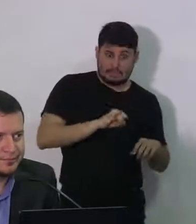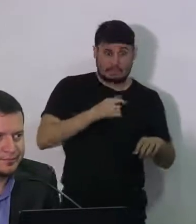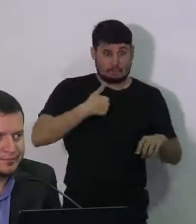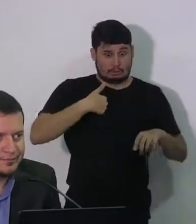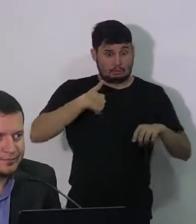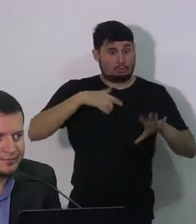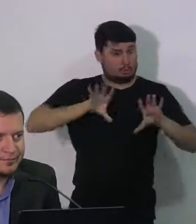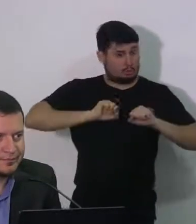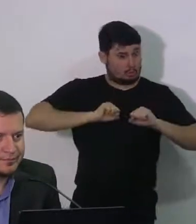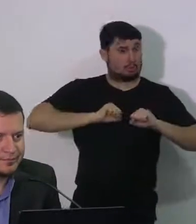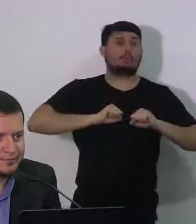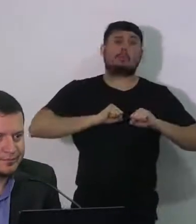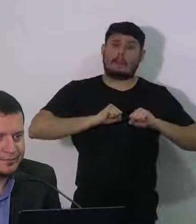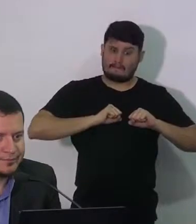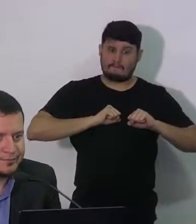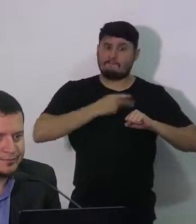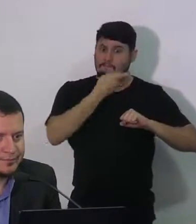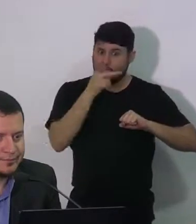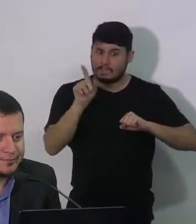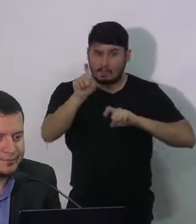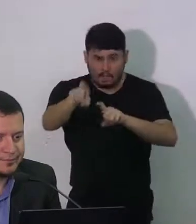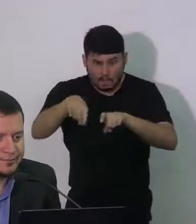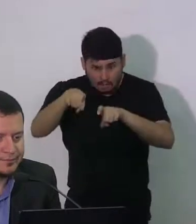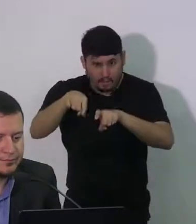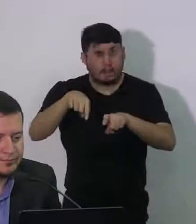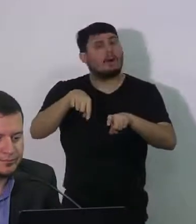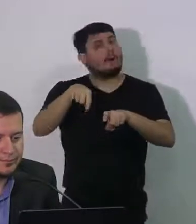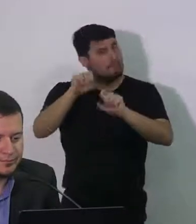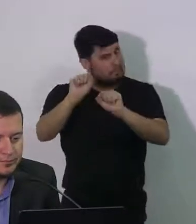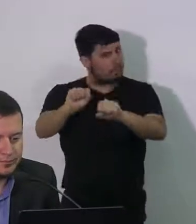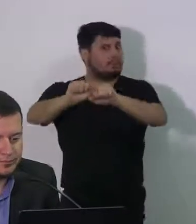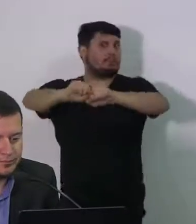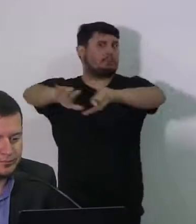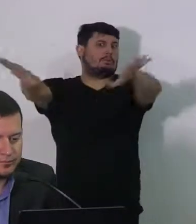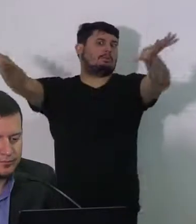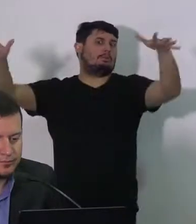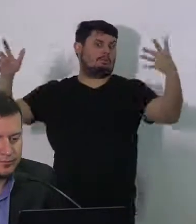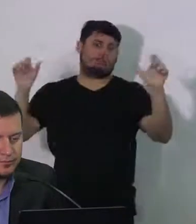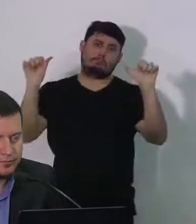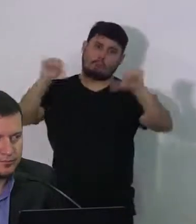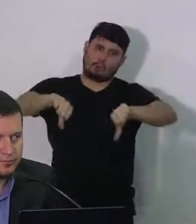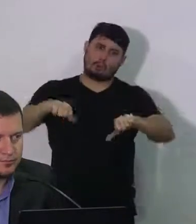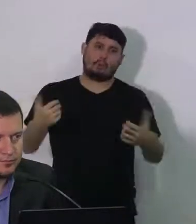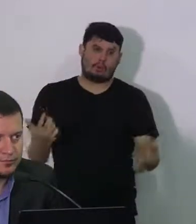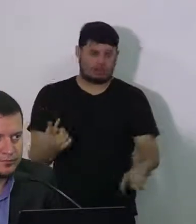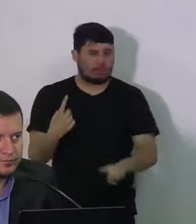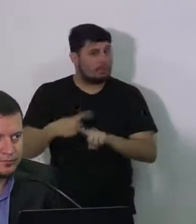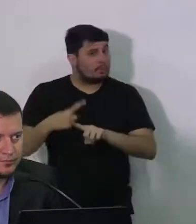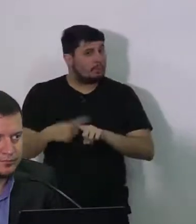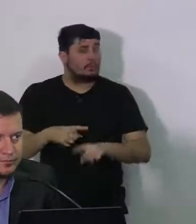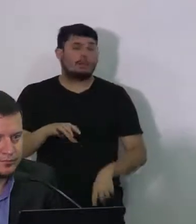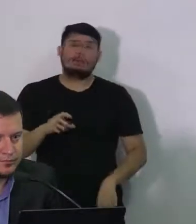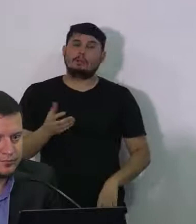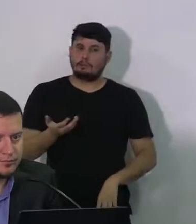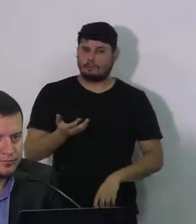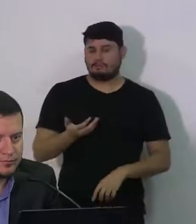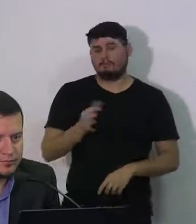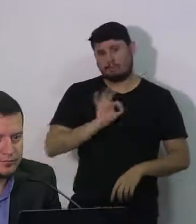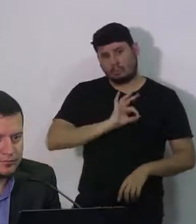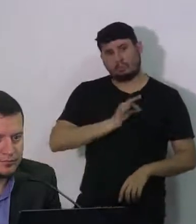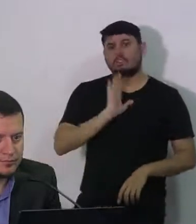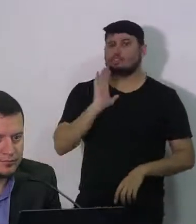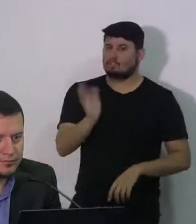temos patrulha rural funcionando da guarda municipal de Caruaru a polícia militar também está fazendo a sua circulação com a patrulha rural